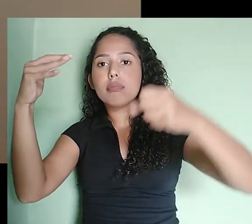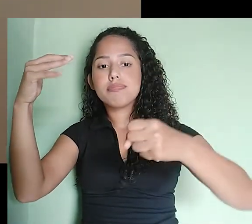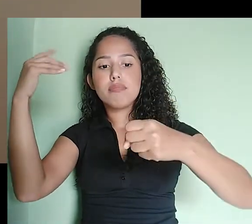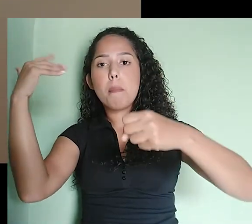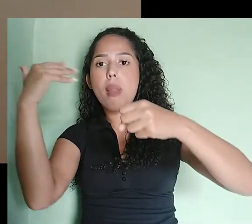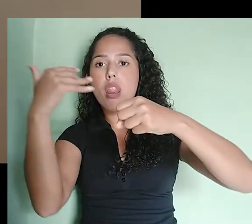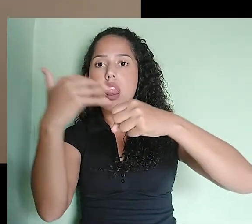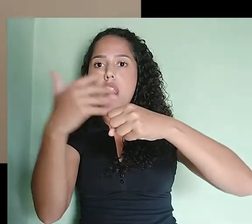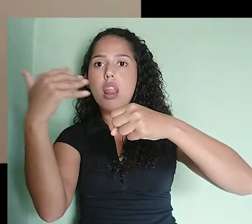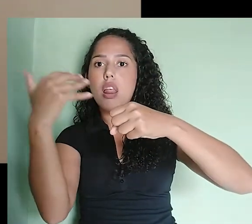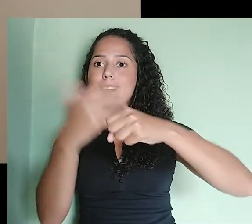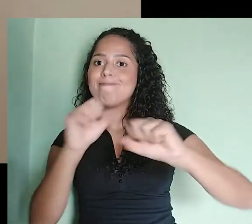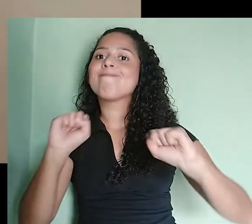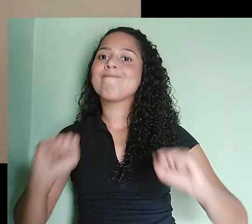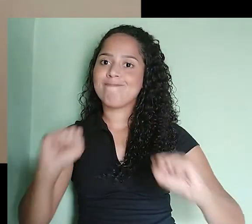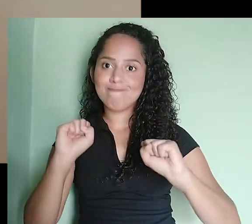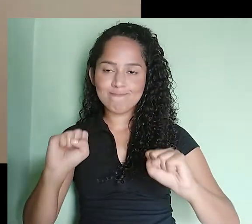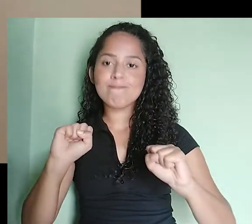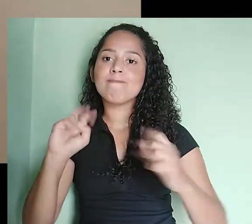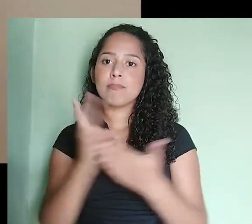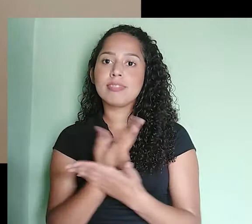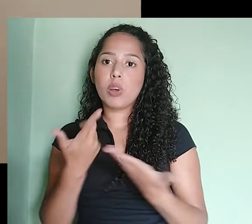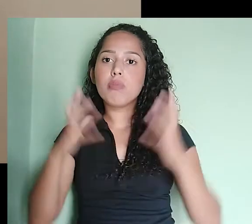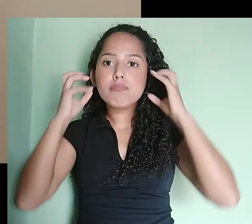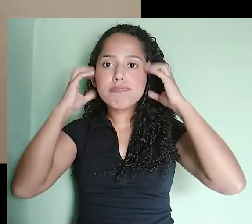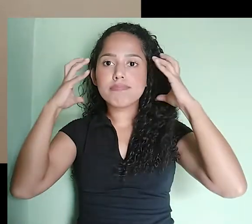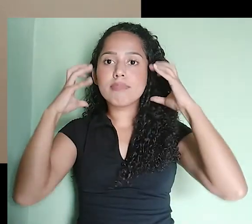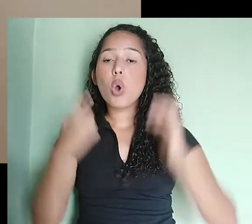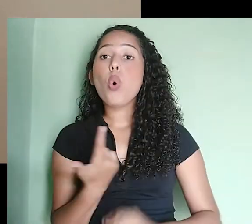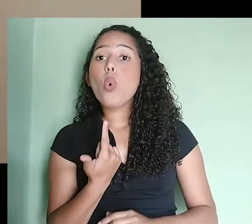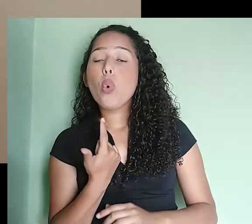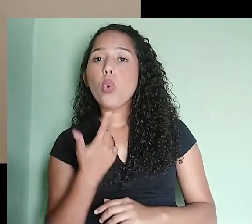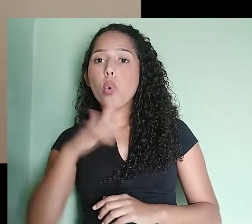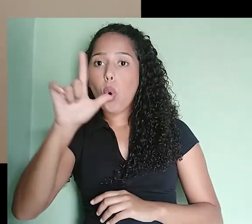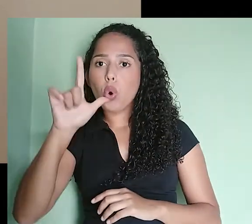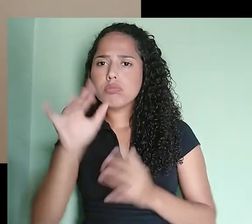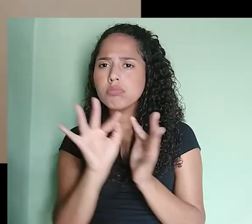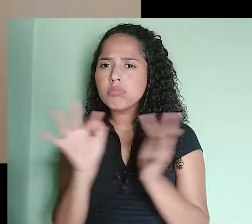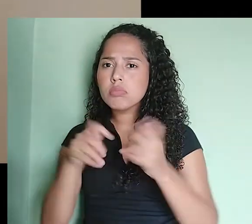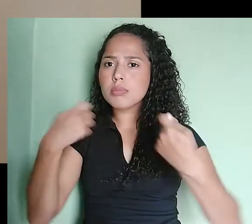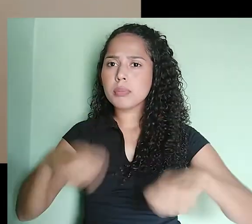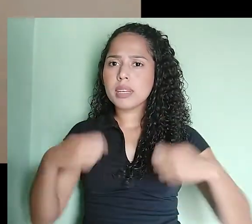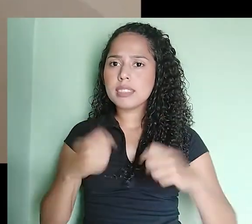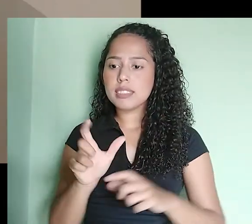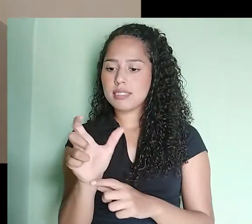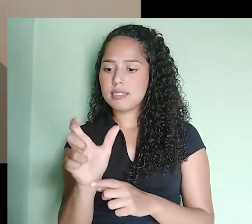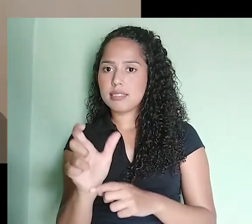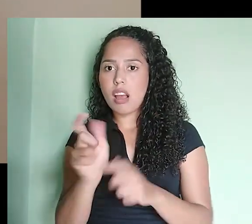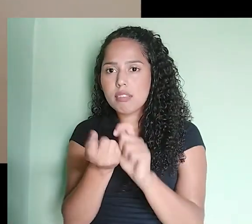acessório simples que você vai precisar usar é esse adaptadorzinho aqui. Que você vai conectar o fone que vem em P2